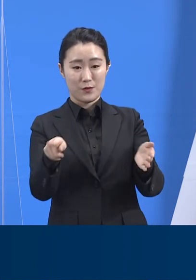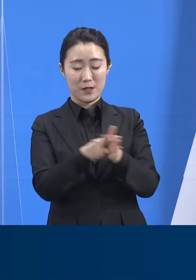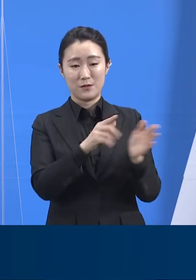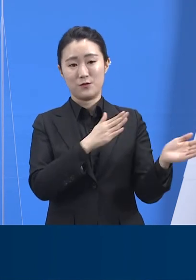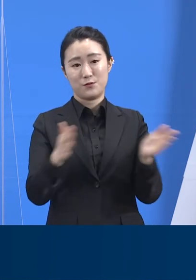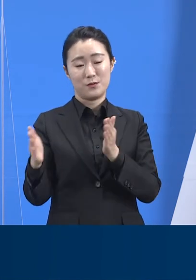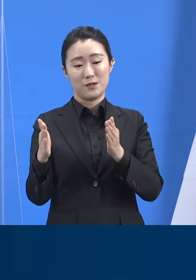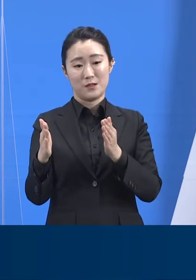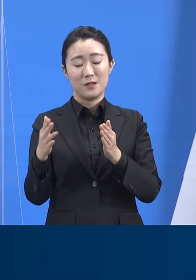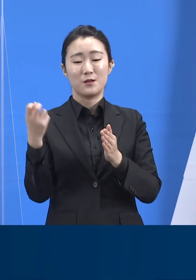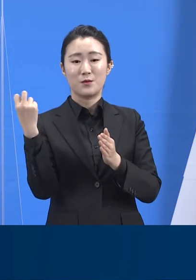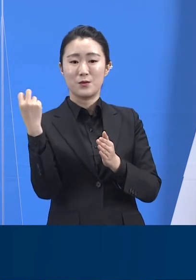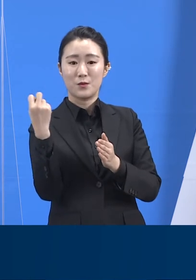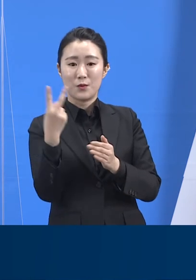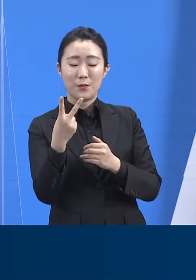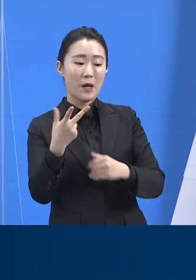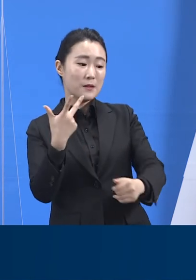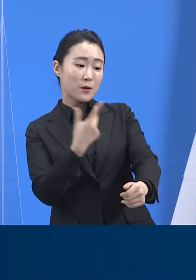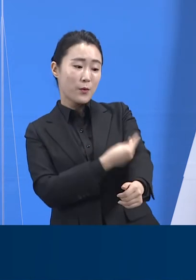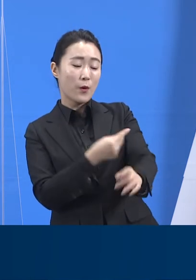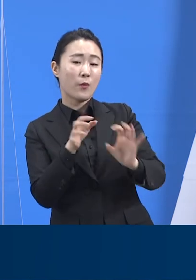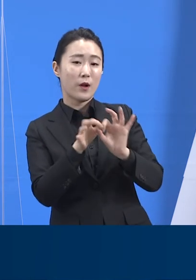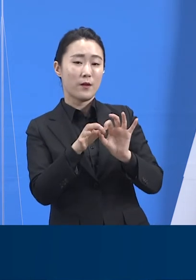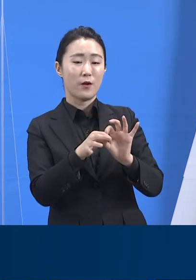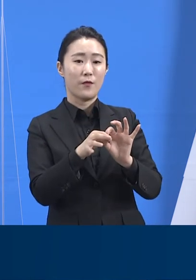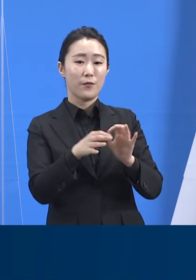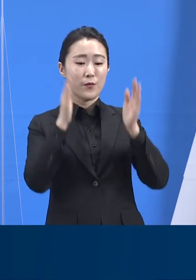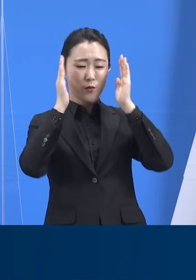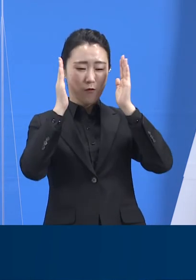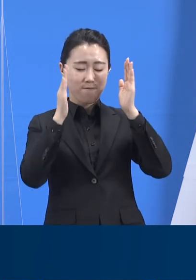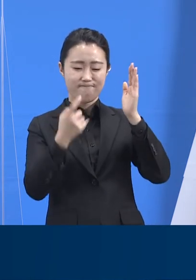접종 교육을 이수한 의료기관으로 운영됩니다.